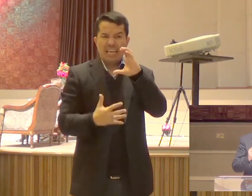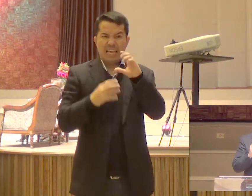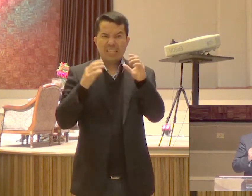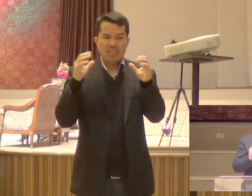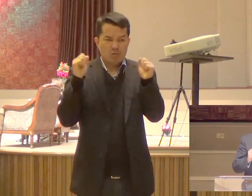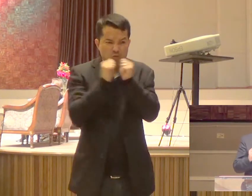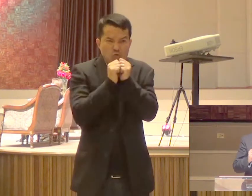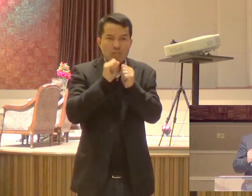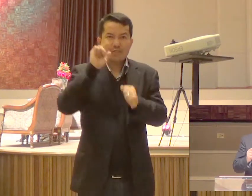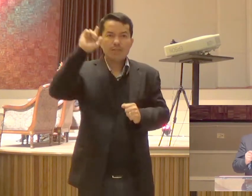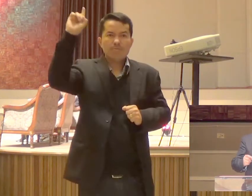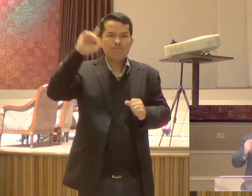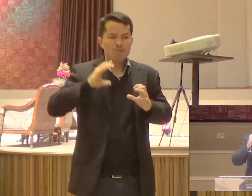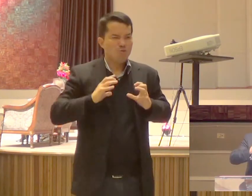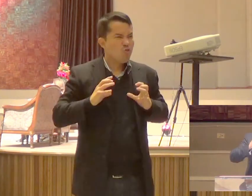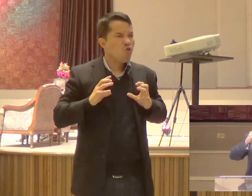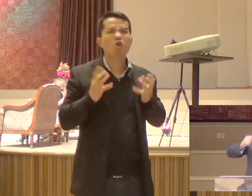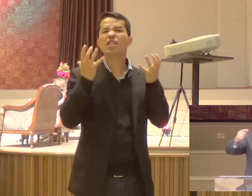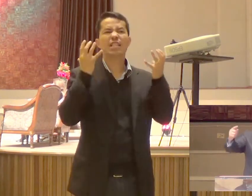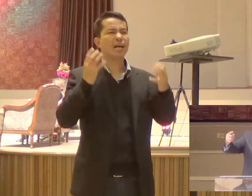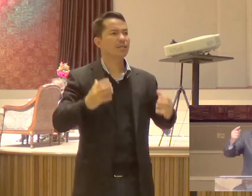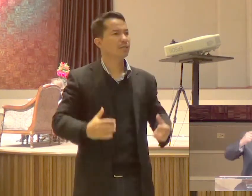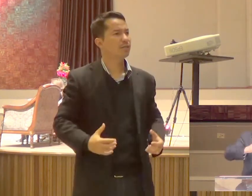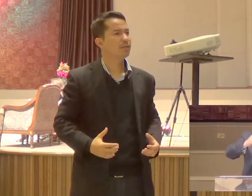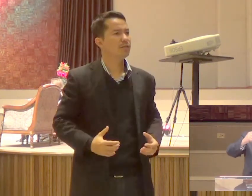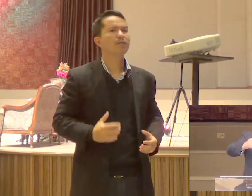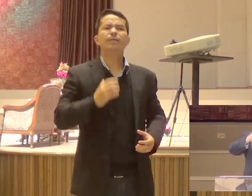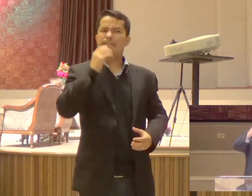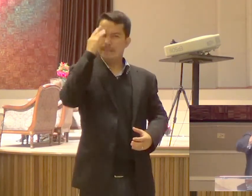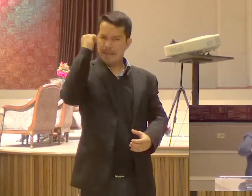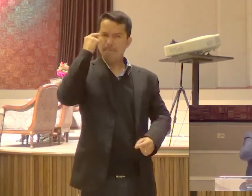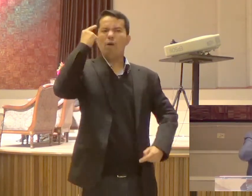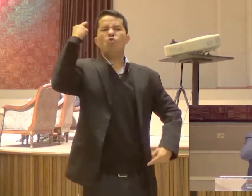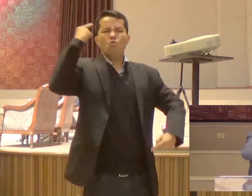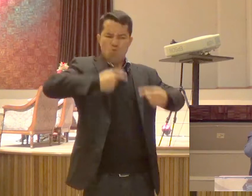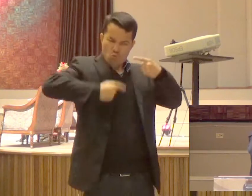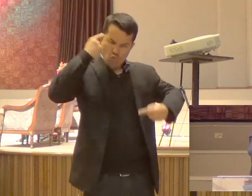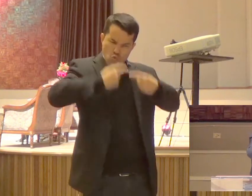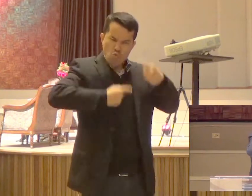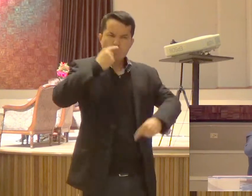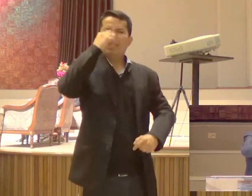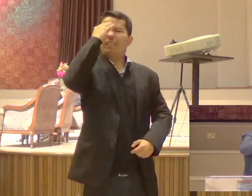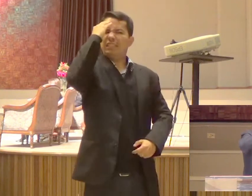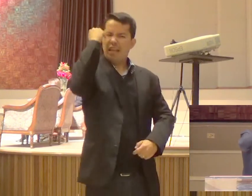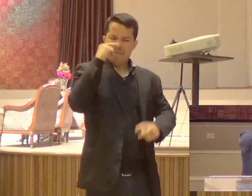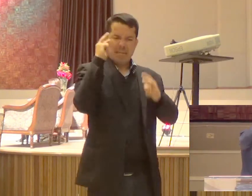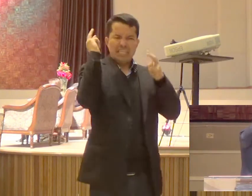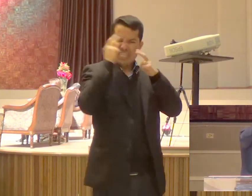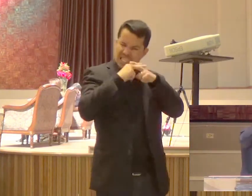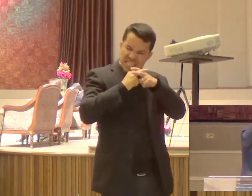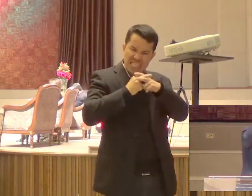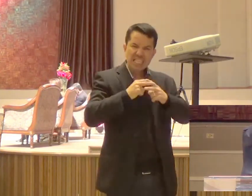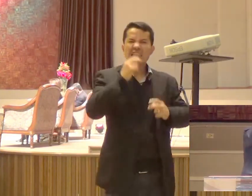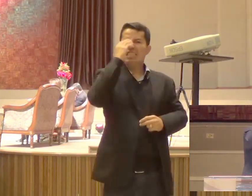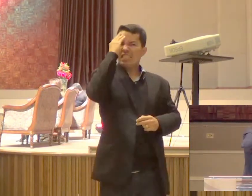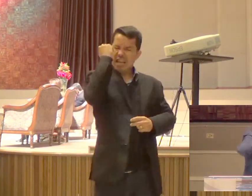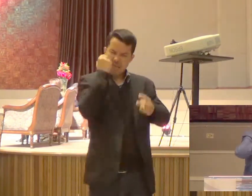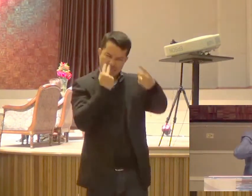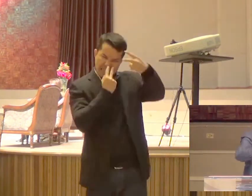coragem Mesmo sabendo da luta Mesmo sabendo da dificuldade Mesmo sabendo que Esperam cadeias e tribulações